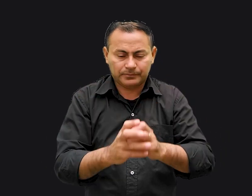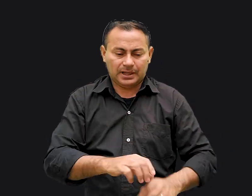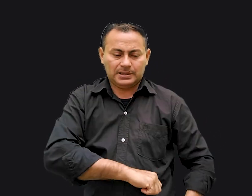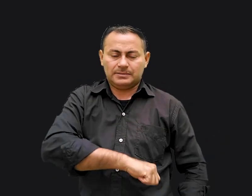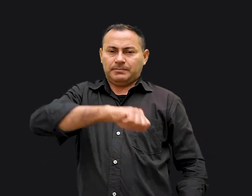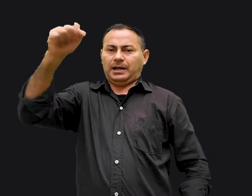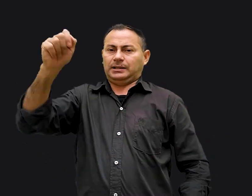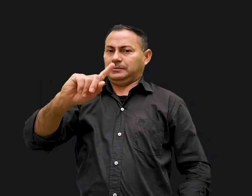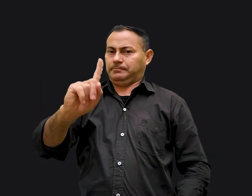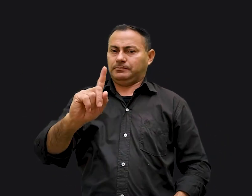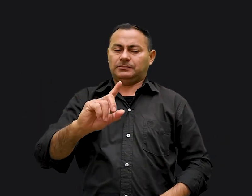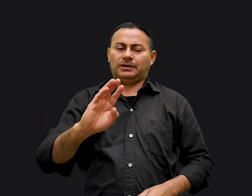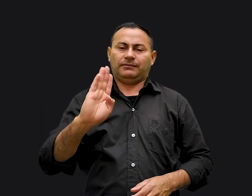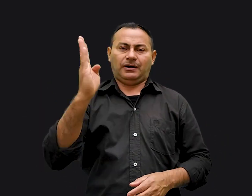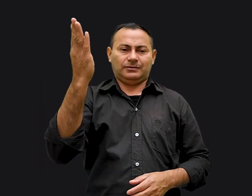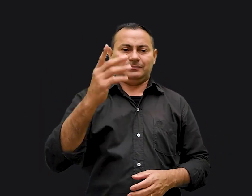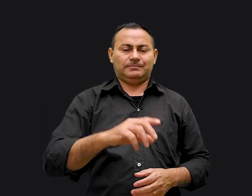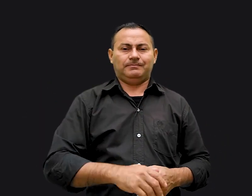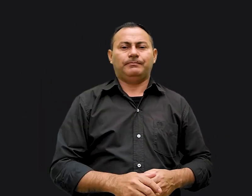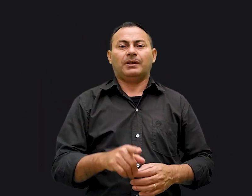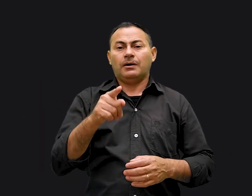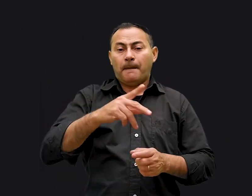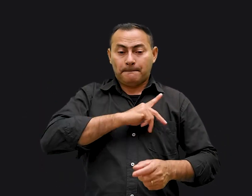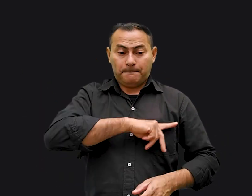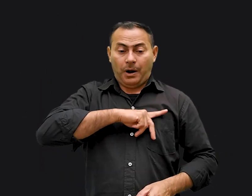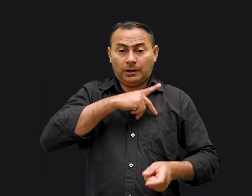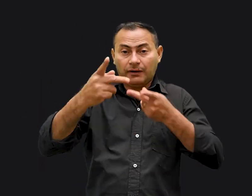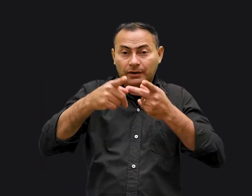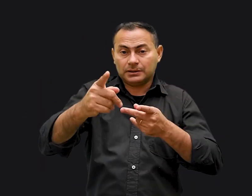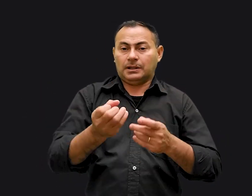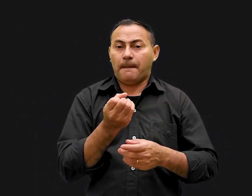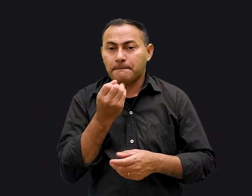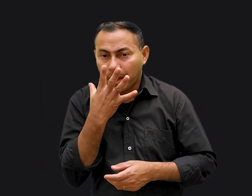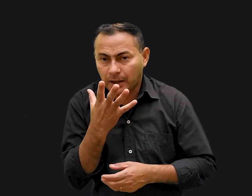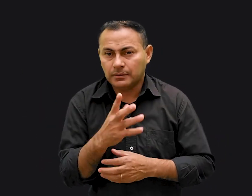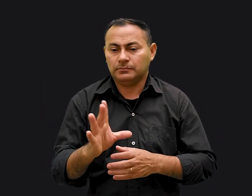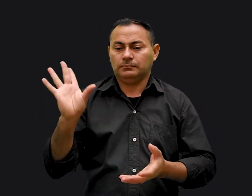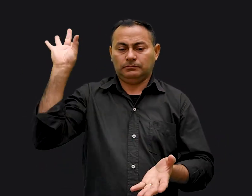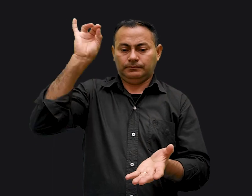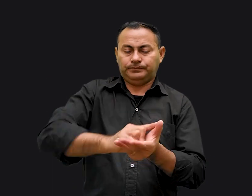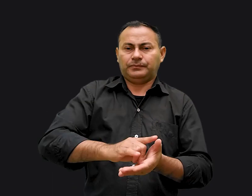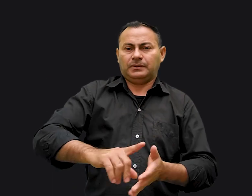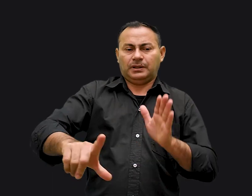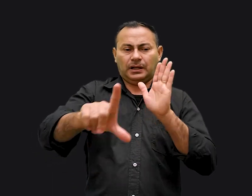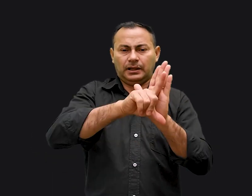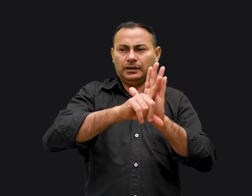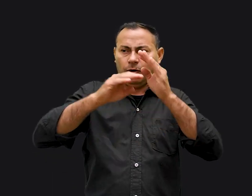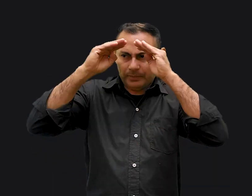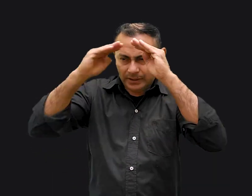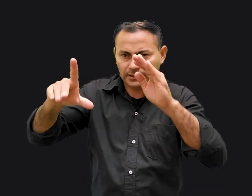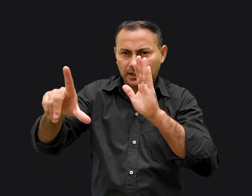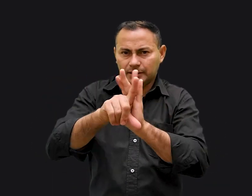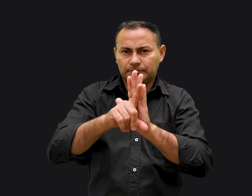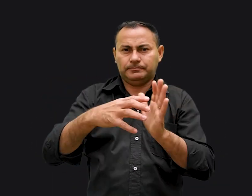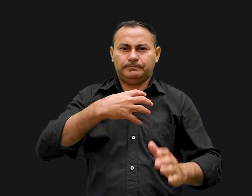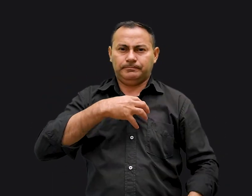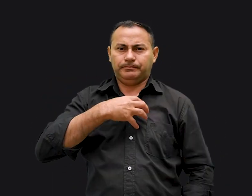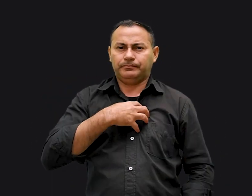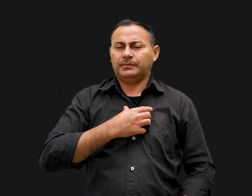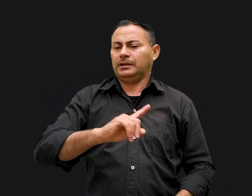espada não será usada em vão Paulo diz que se você quiser se dar bem com o oficial da lei então obedeça a lei Dessa forma, ele